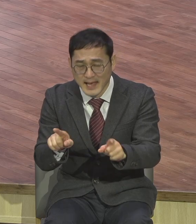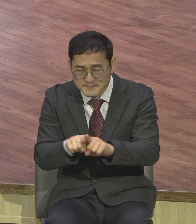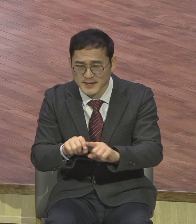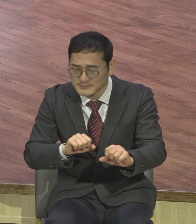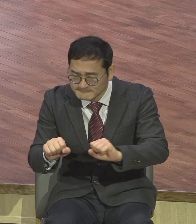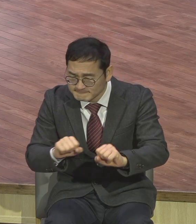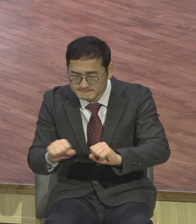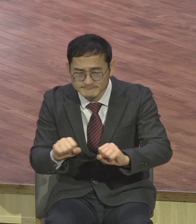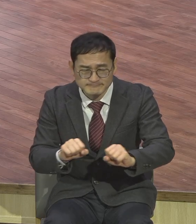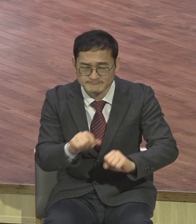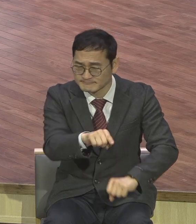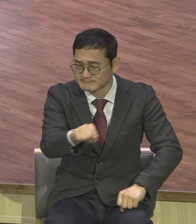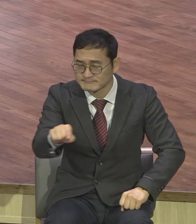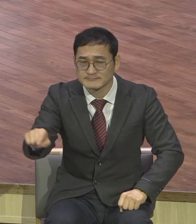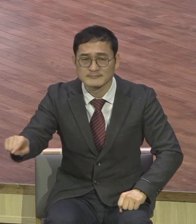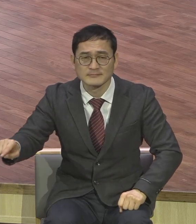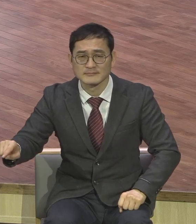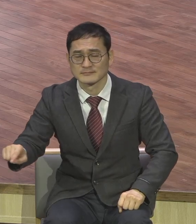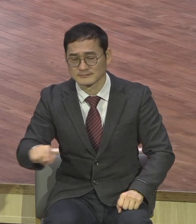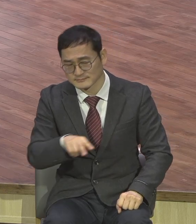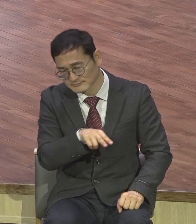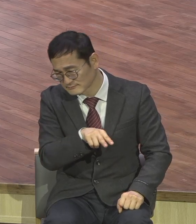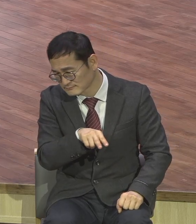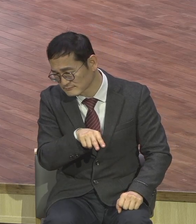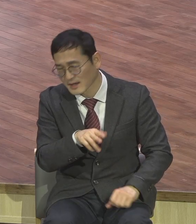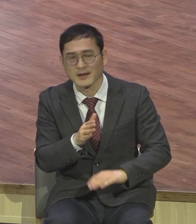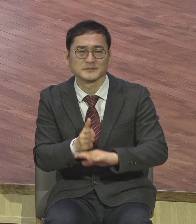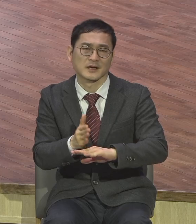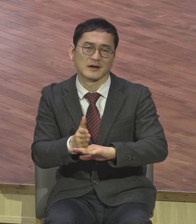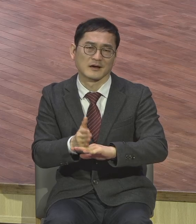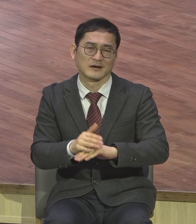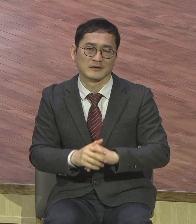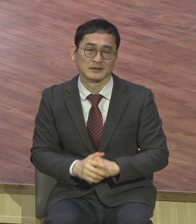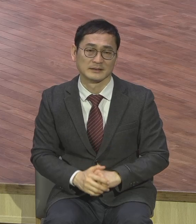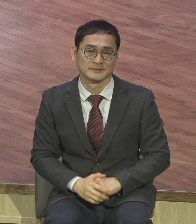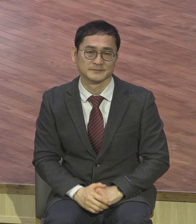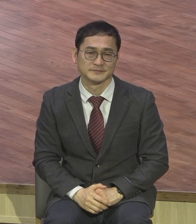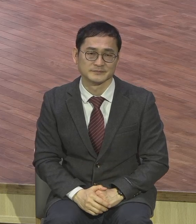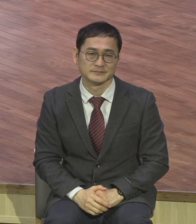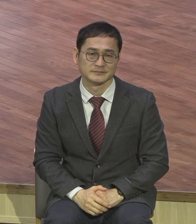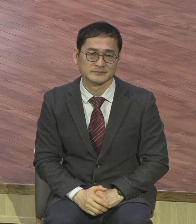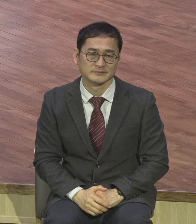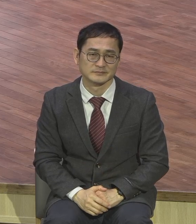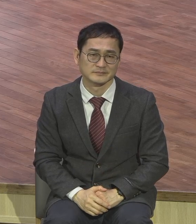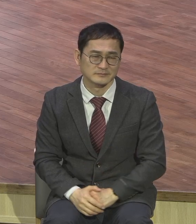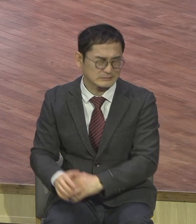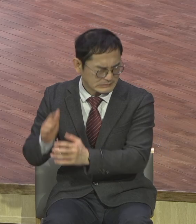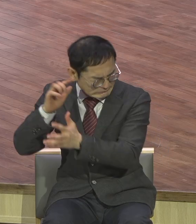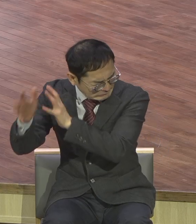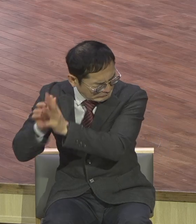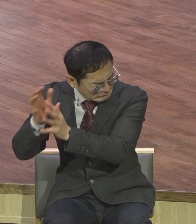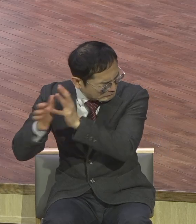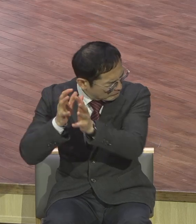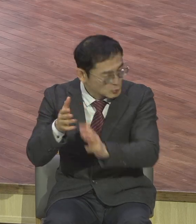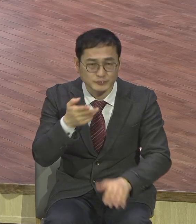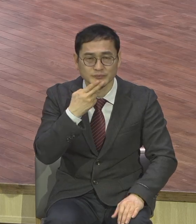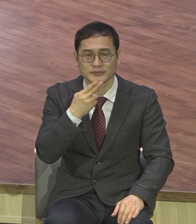얼마나 감사합니까 뭐 잡소리가 없어요 잡소리 너무 감사해요 지금 온라인으로